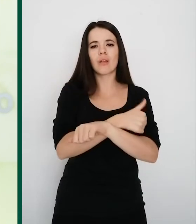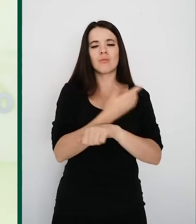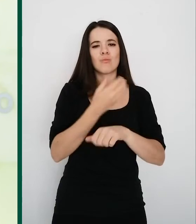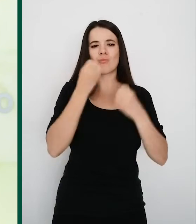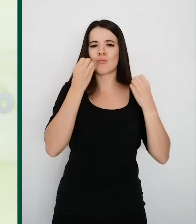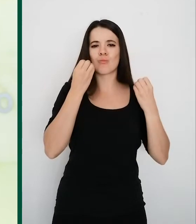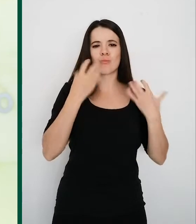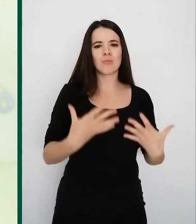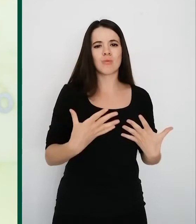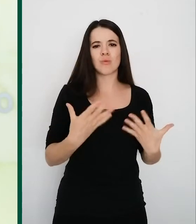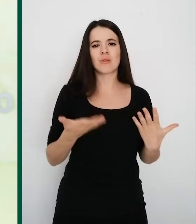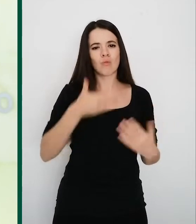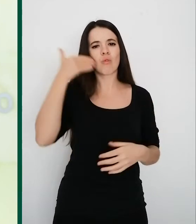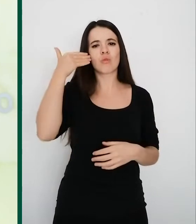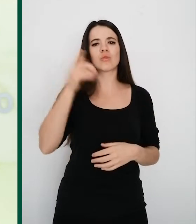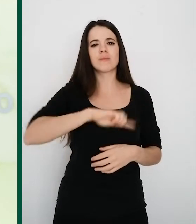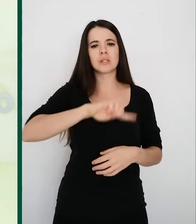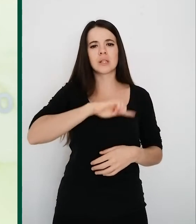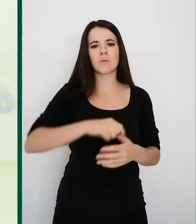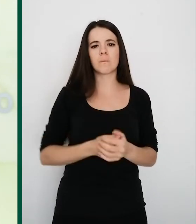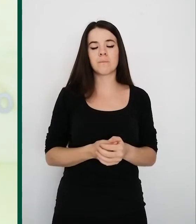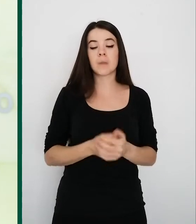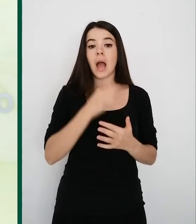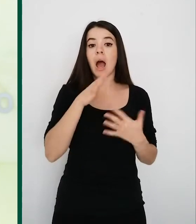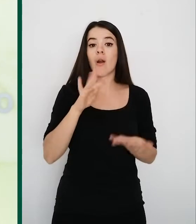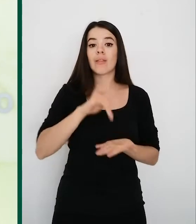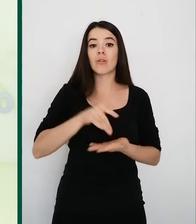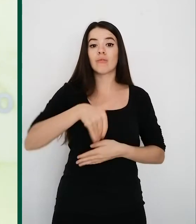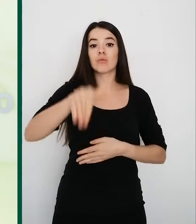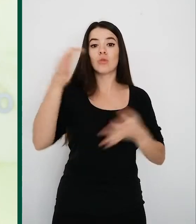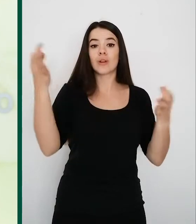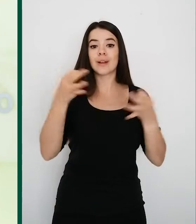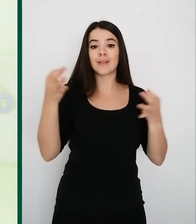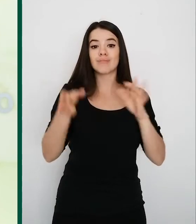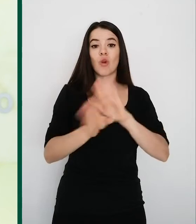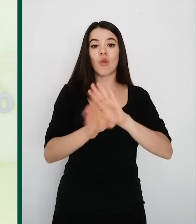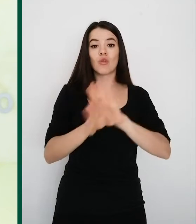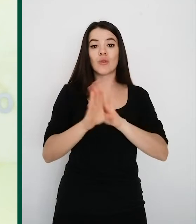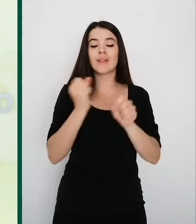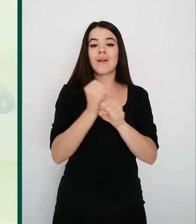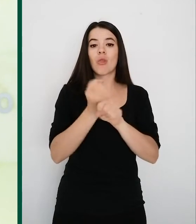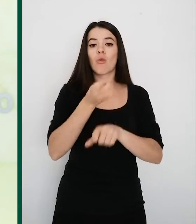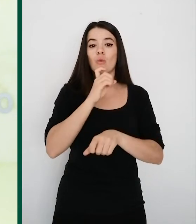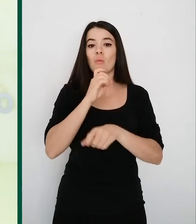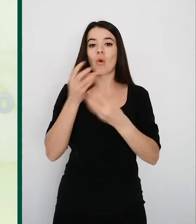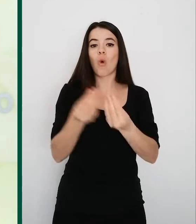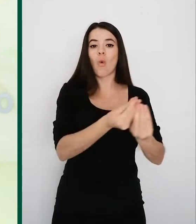circunstancias en cada momento. Y ahora nos toca seguir trabajando juntos. ¿Para qué? Pues para la